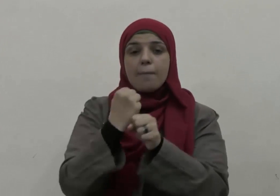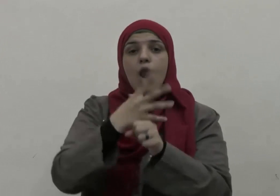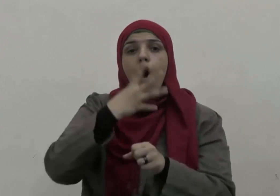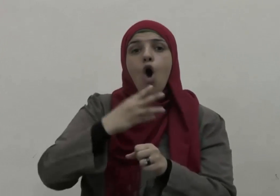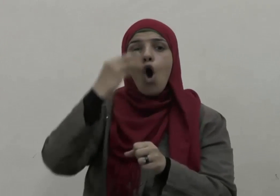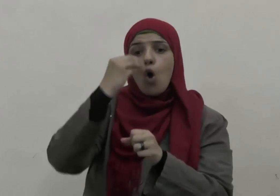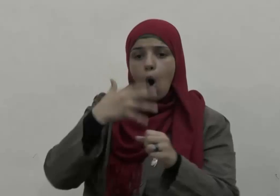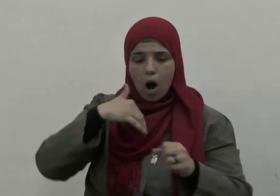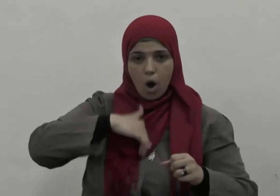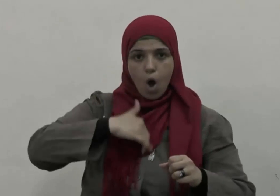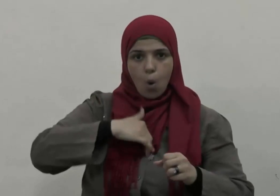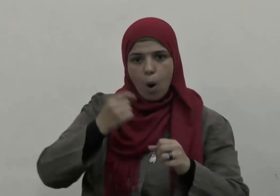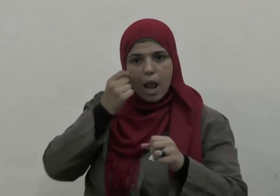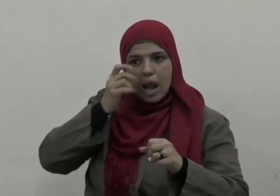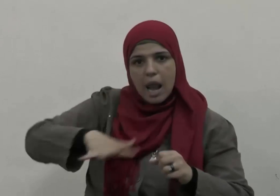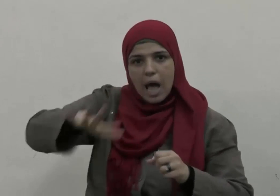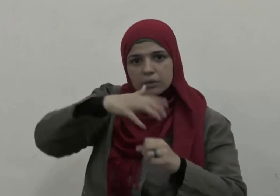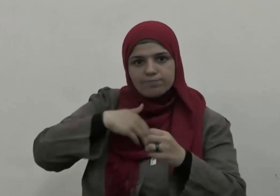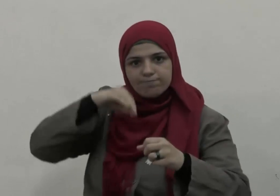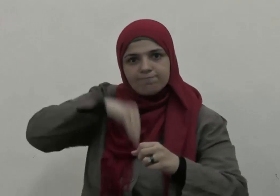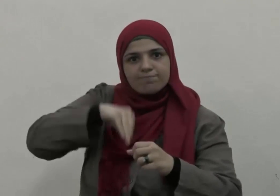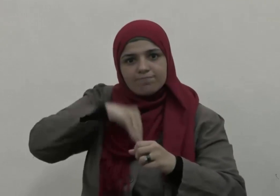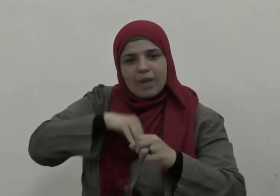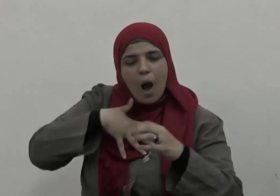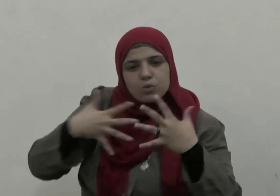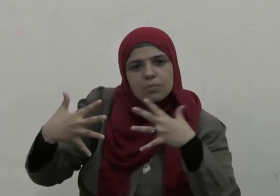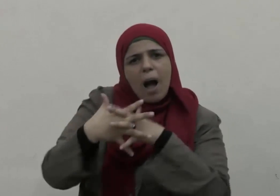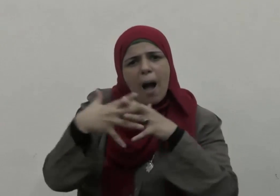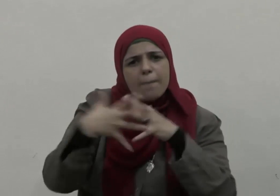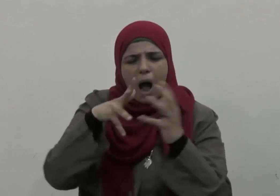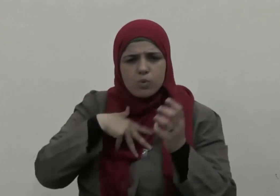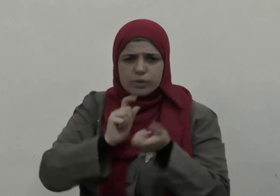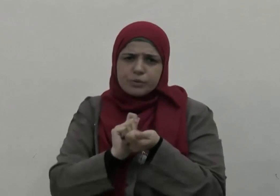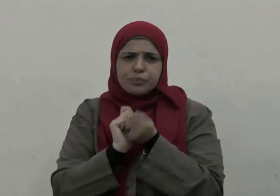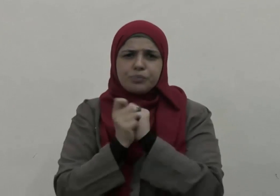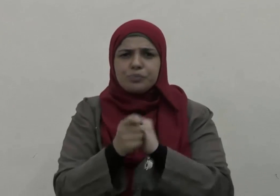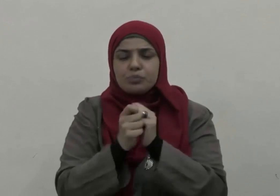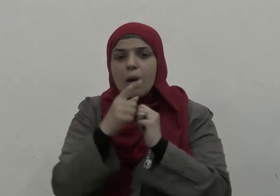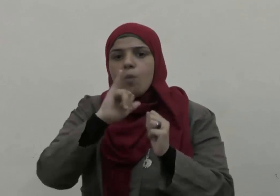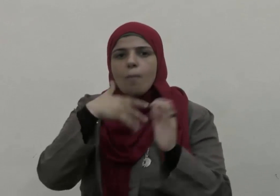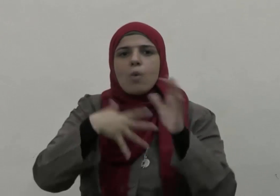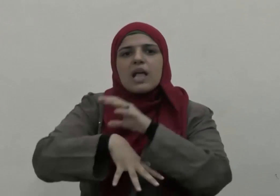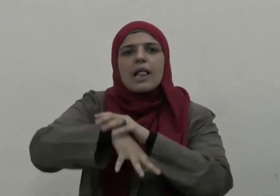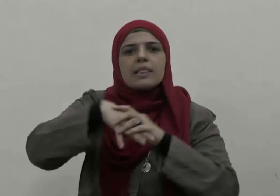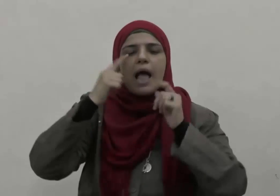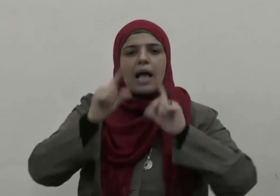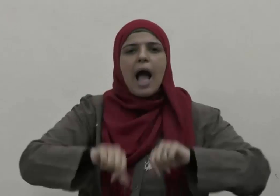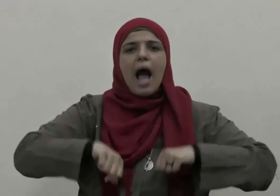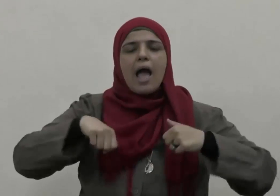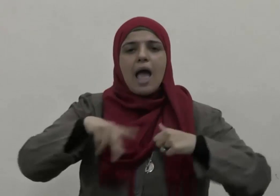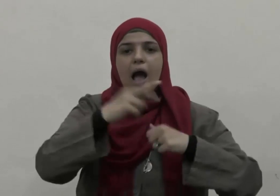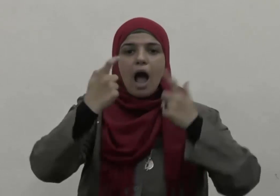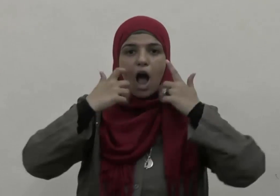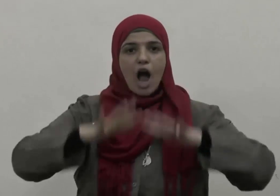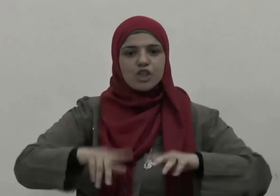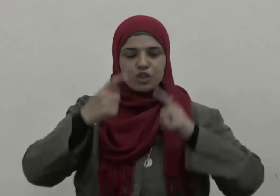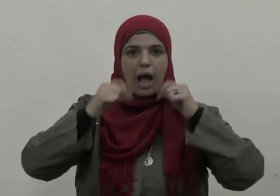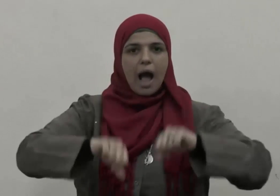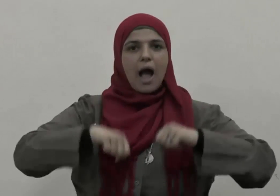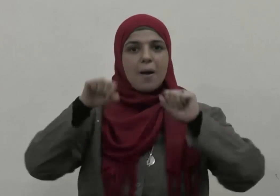الروح في نفوس أبنائنا وتحويلها إلى منهج حياة يعيشون به